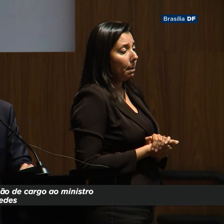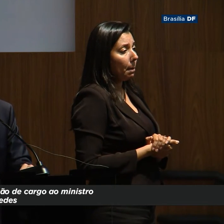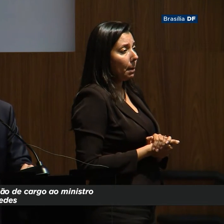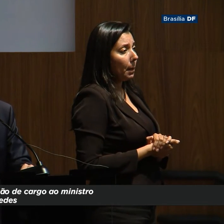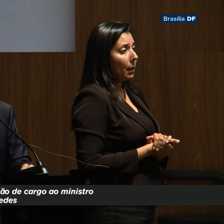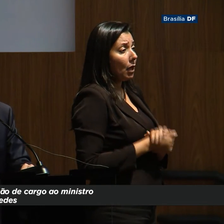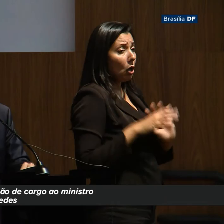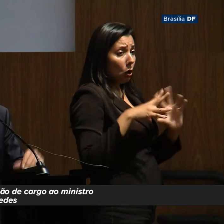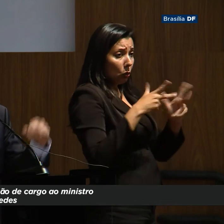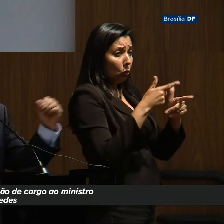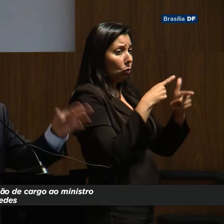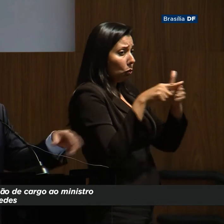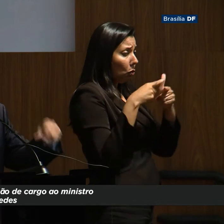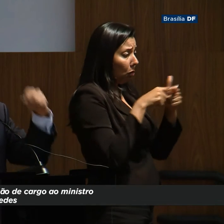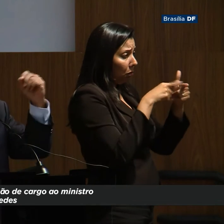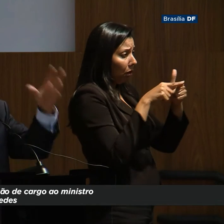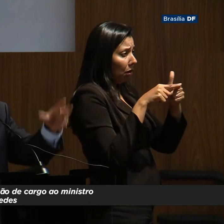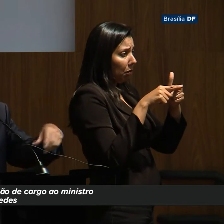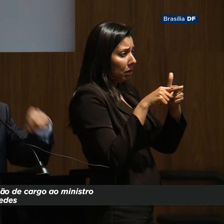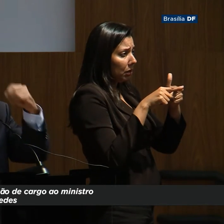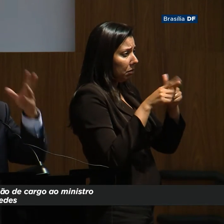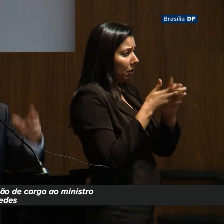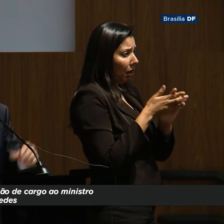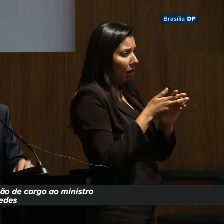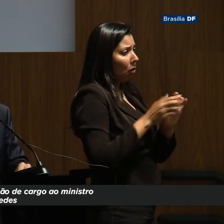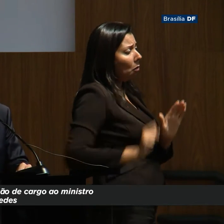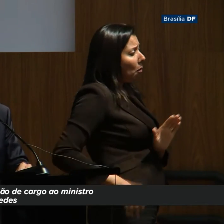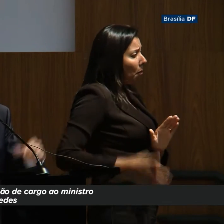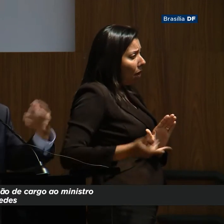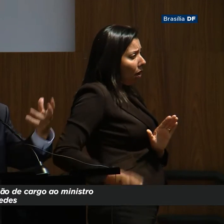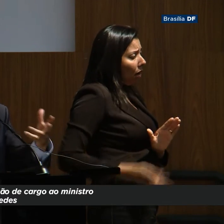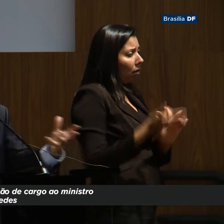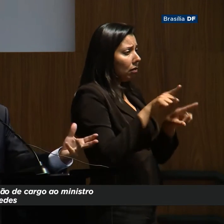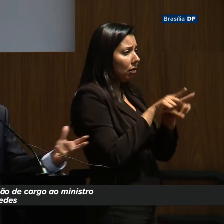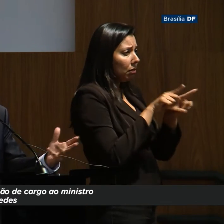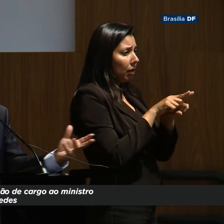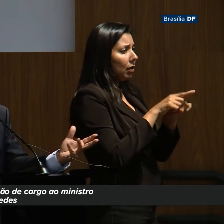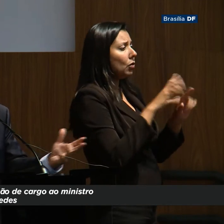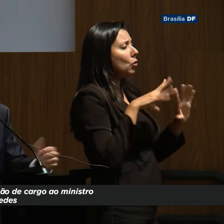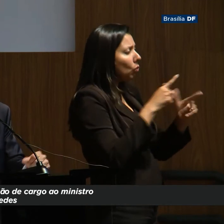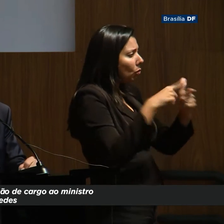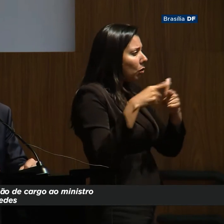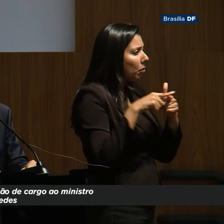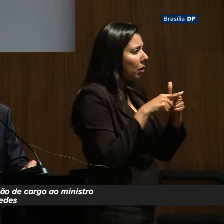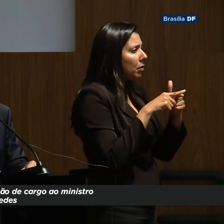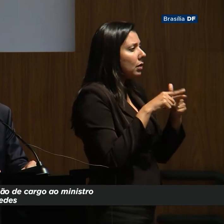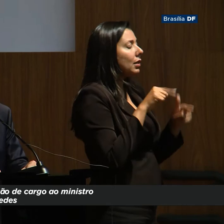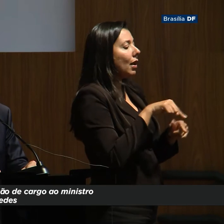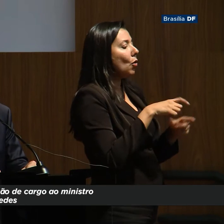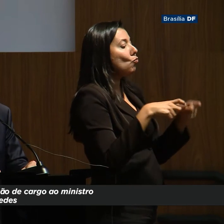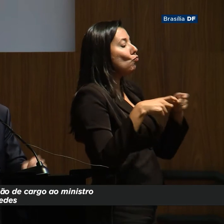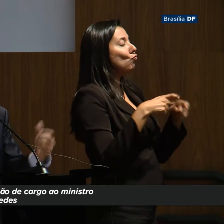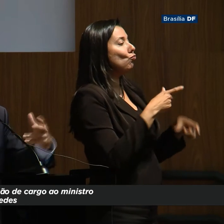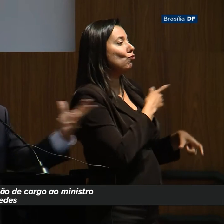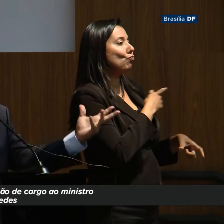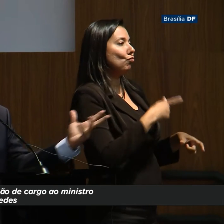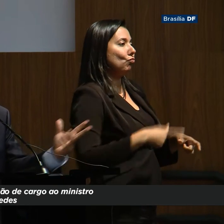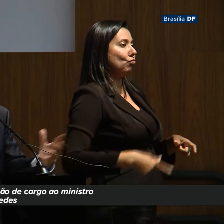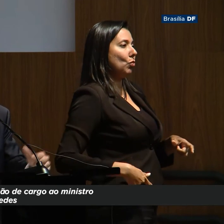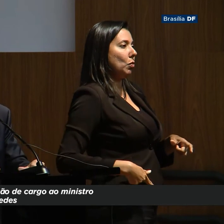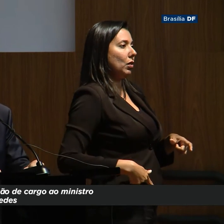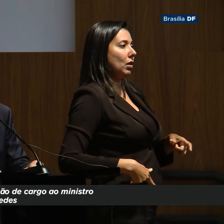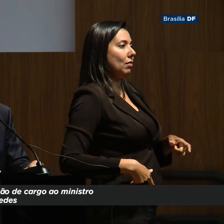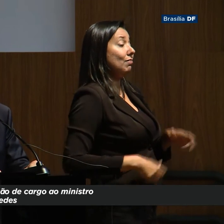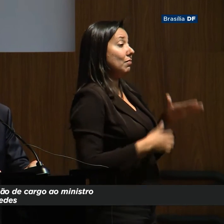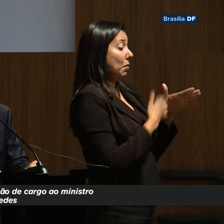que todos esses problemas, seja o mensalão, o petrolão, eles acontecem em locais públicos. Eles acontecem em